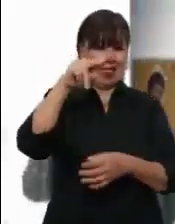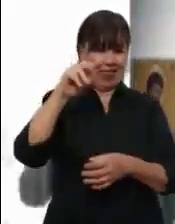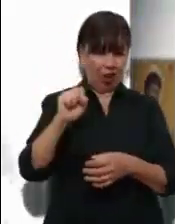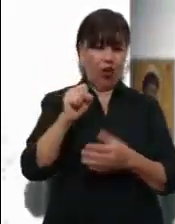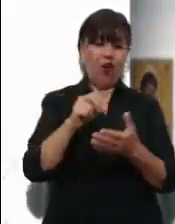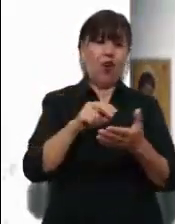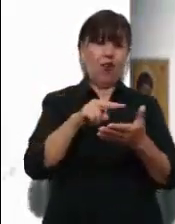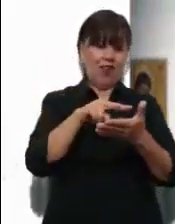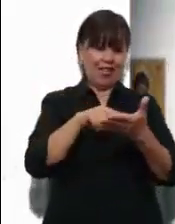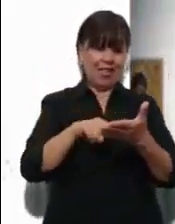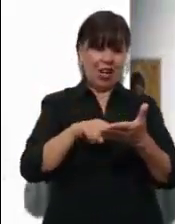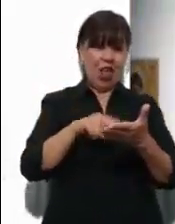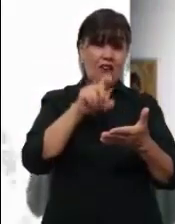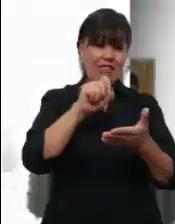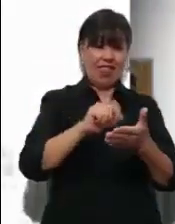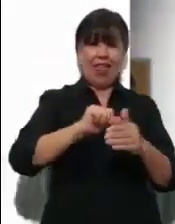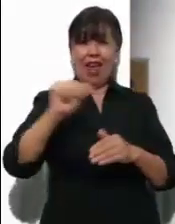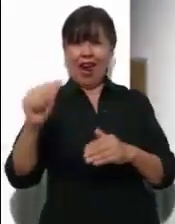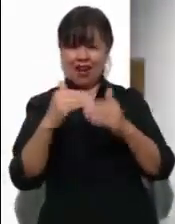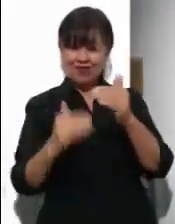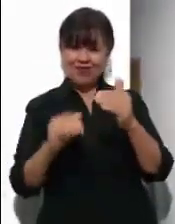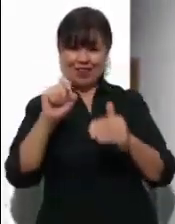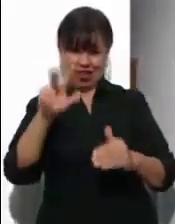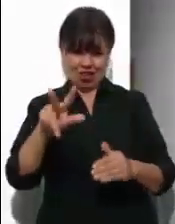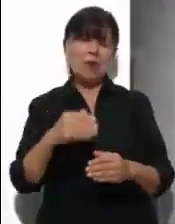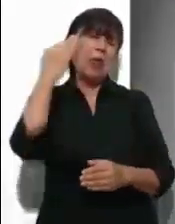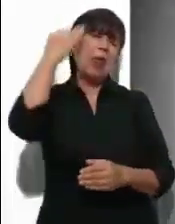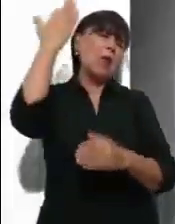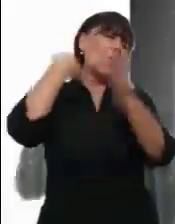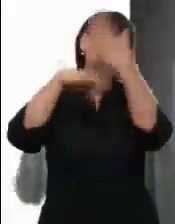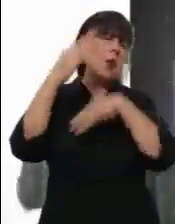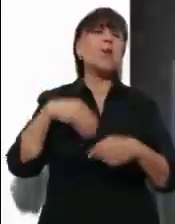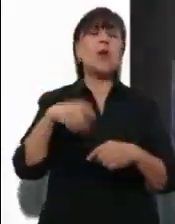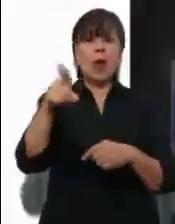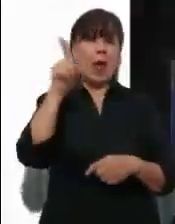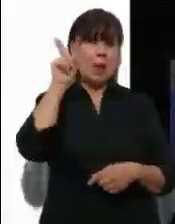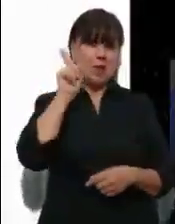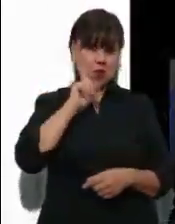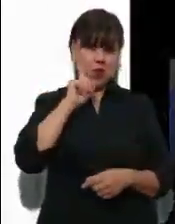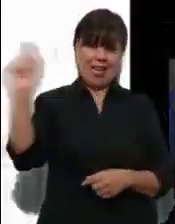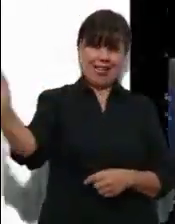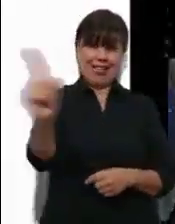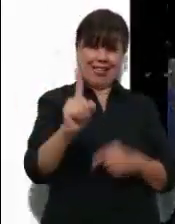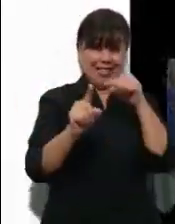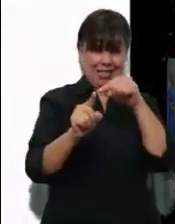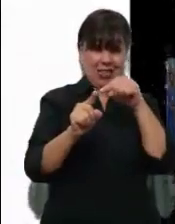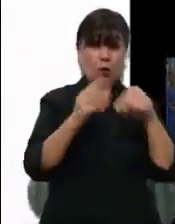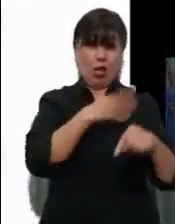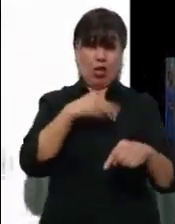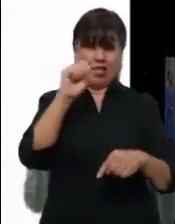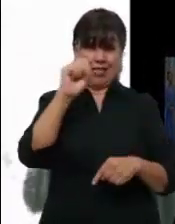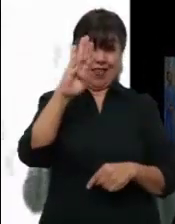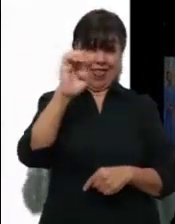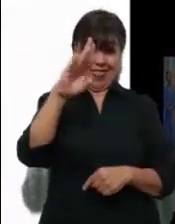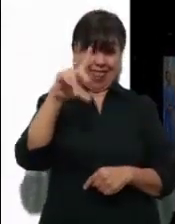20 al 28. En aquel tiempo se acercó a Jesús, la madre de los hijos de Zebedeo, junto con ellos,